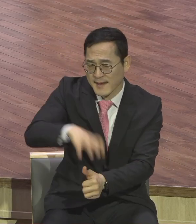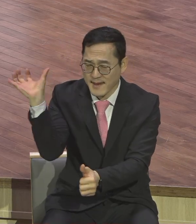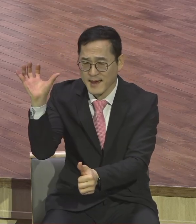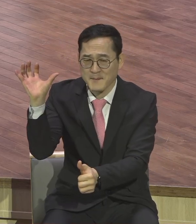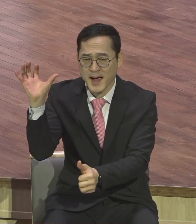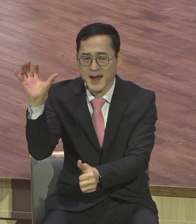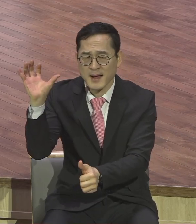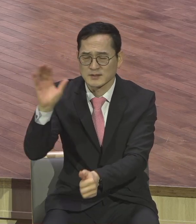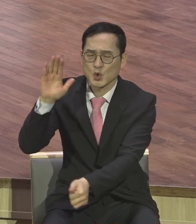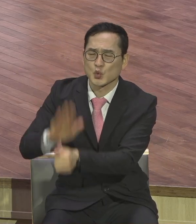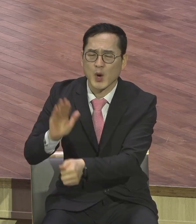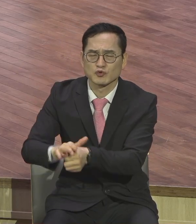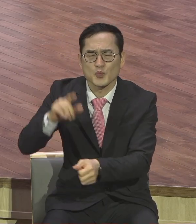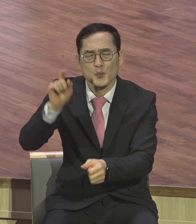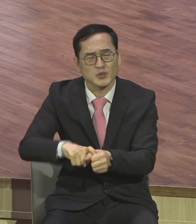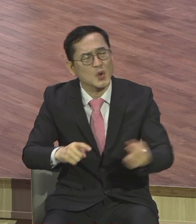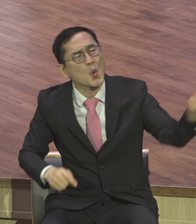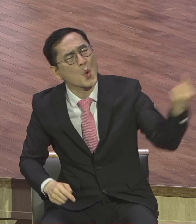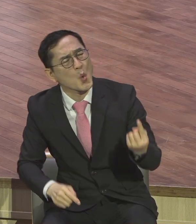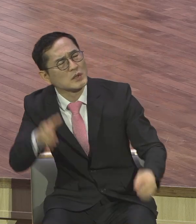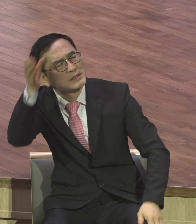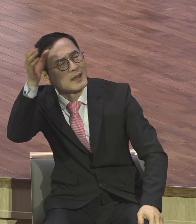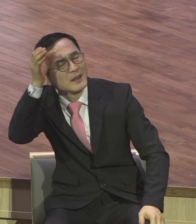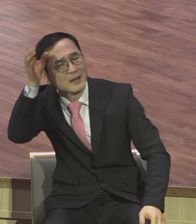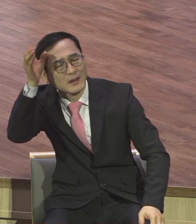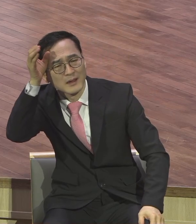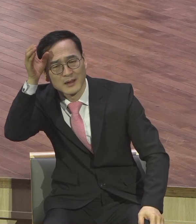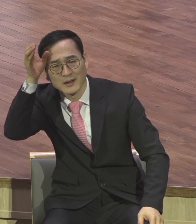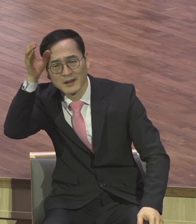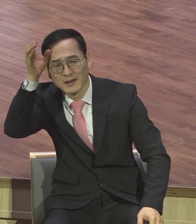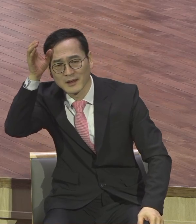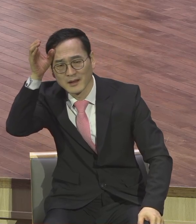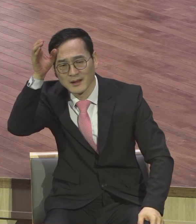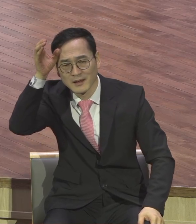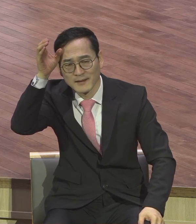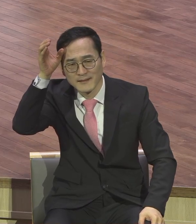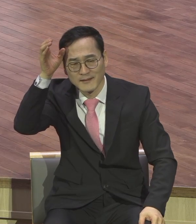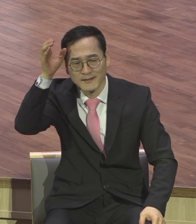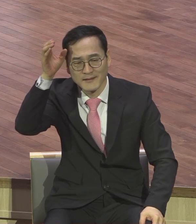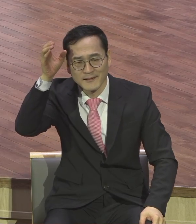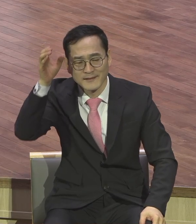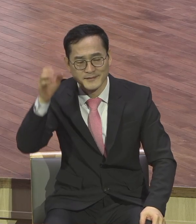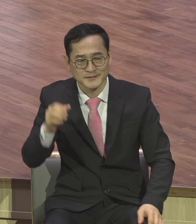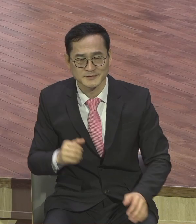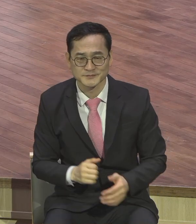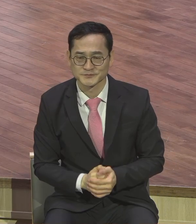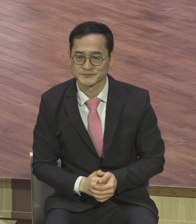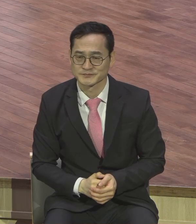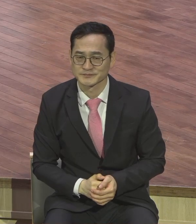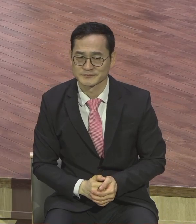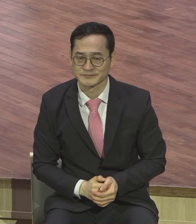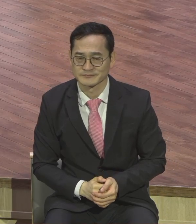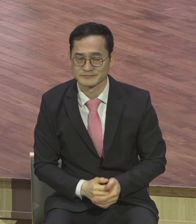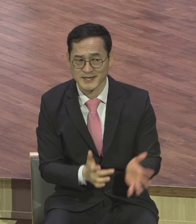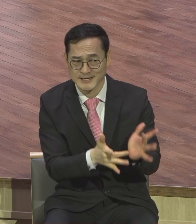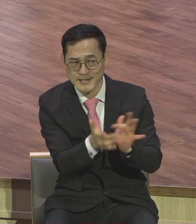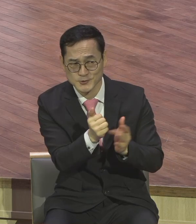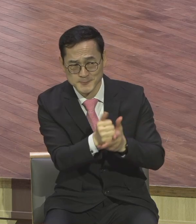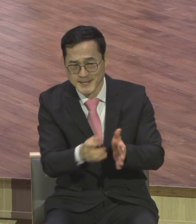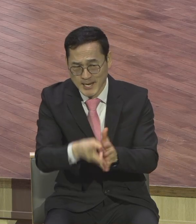메시아로 크게 기대했습니다 드디어 어마어마한 기적을 해가던 예수가 예루살렘에 들어온다